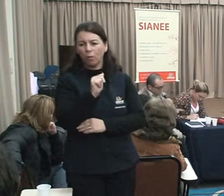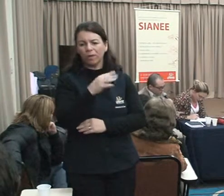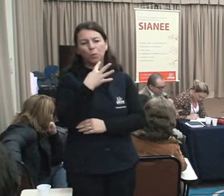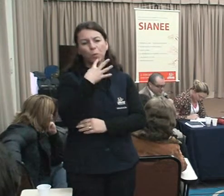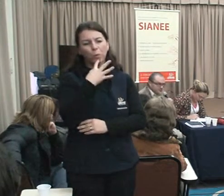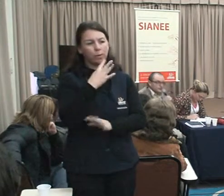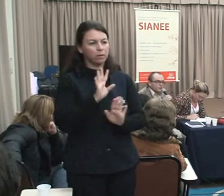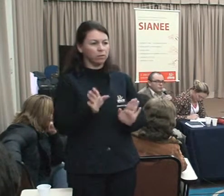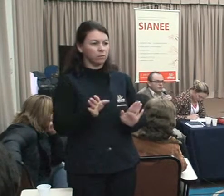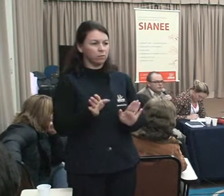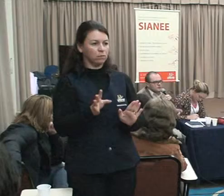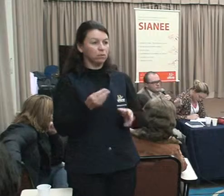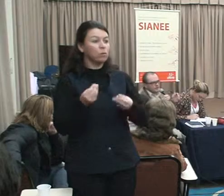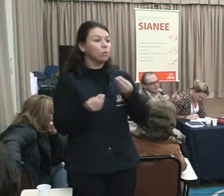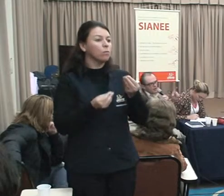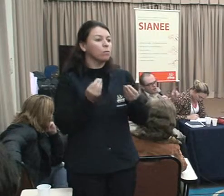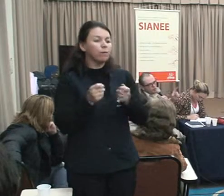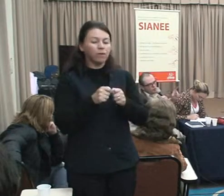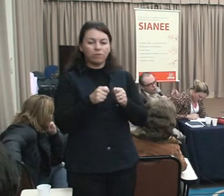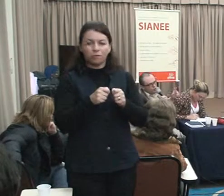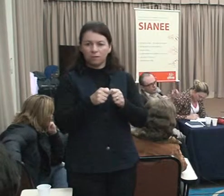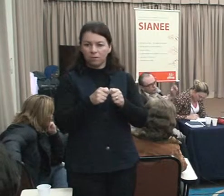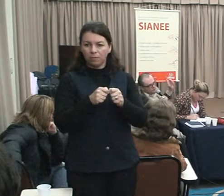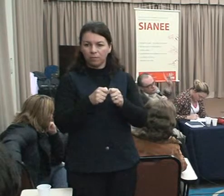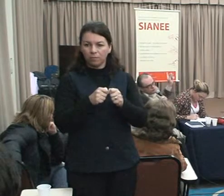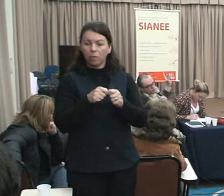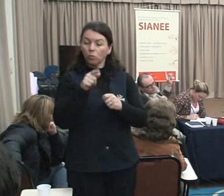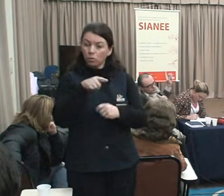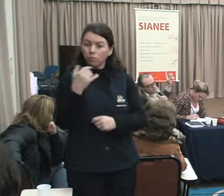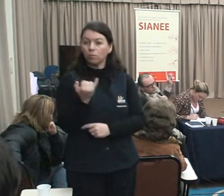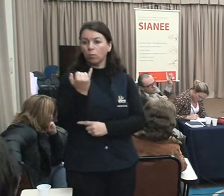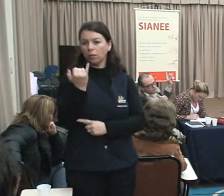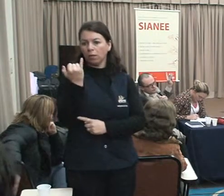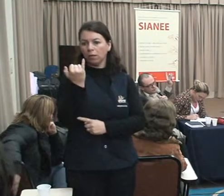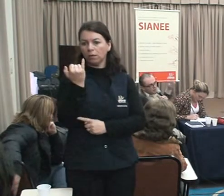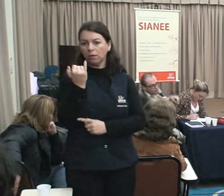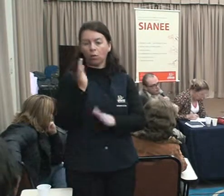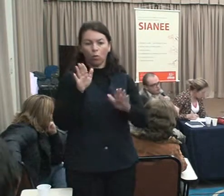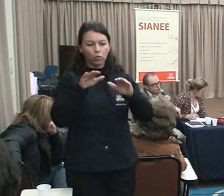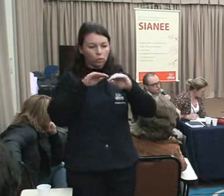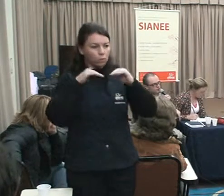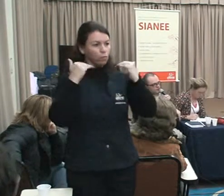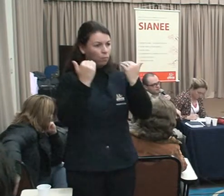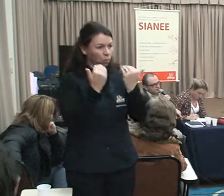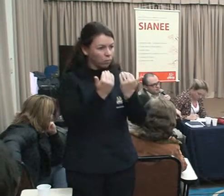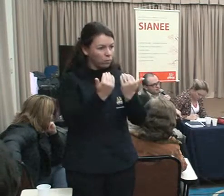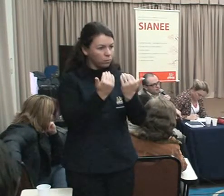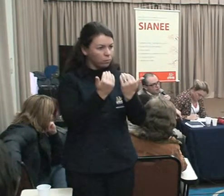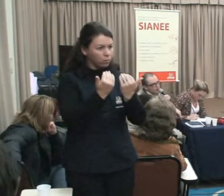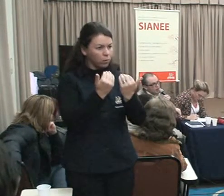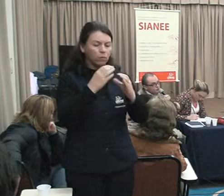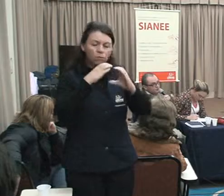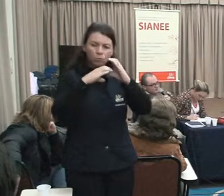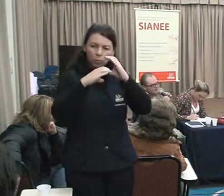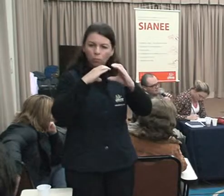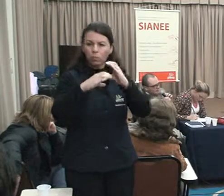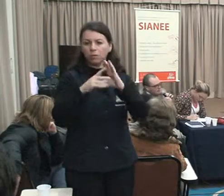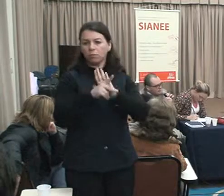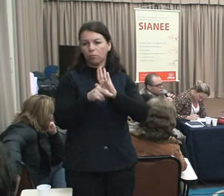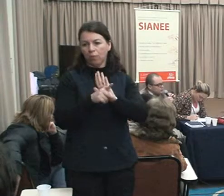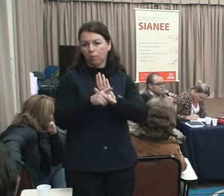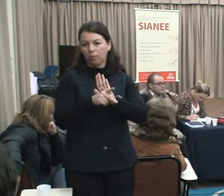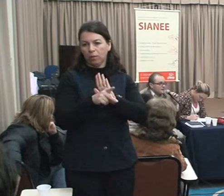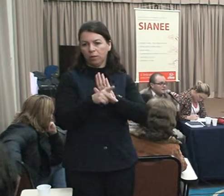Comissão de comunicação. Então, a gente vai criar um e-mail do fórum para a comissão de comunicação, onde nós